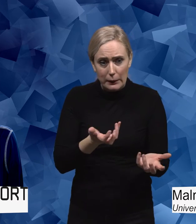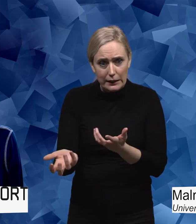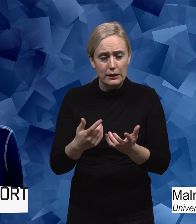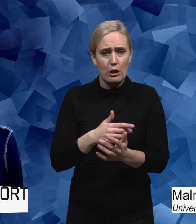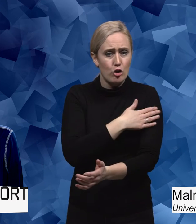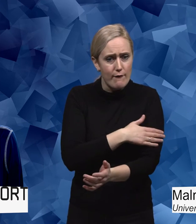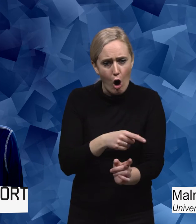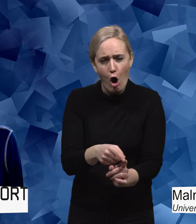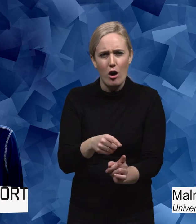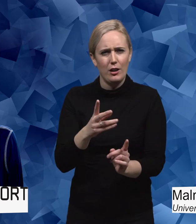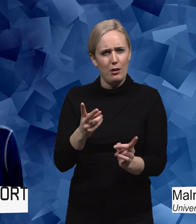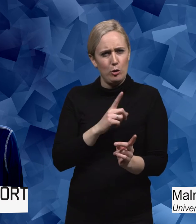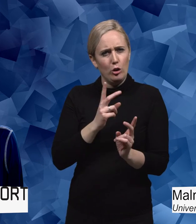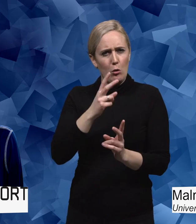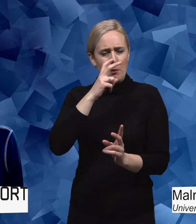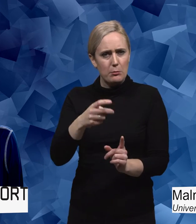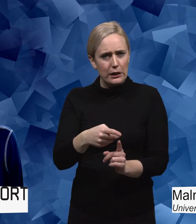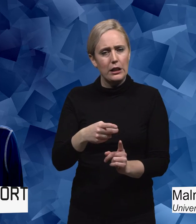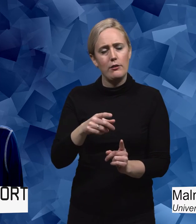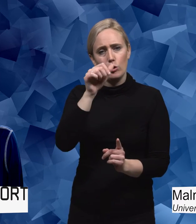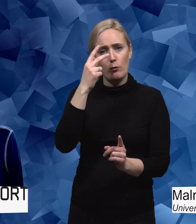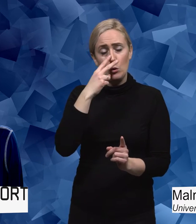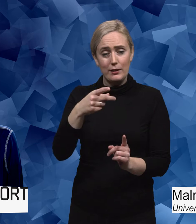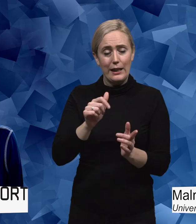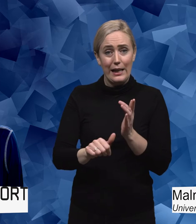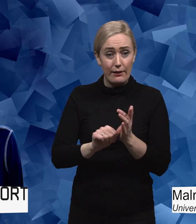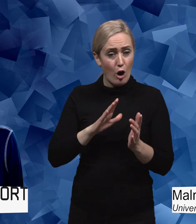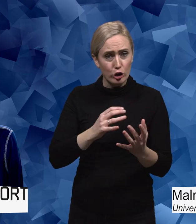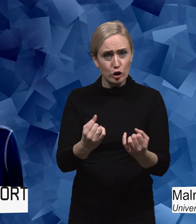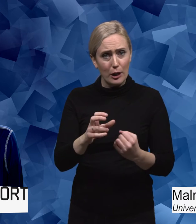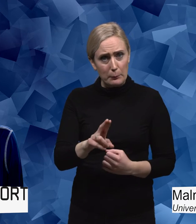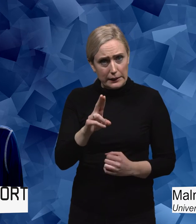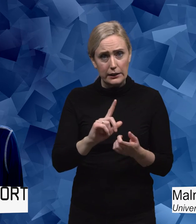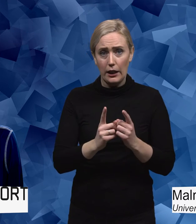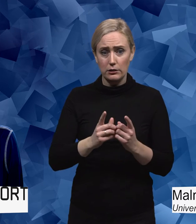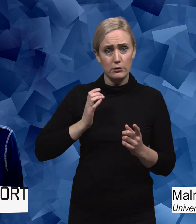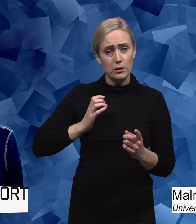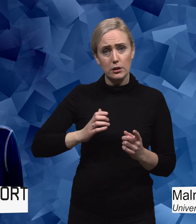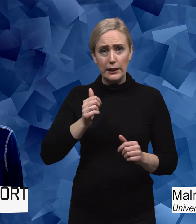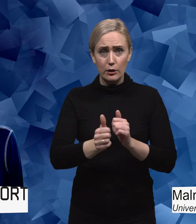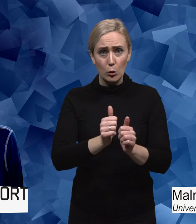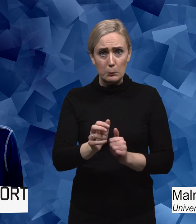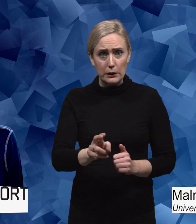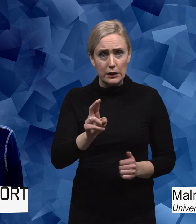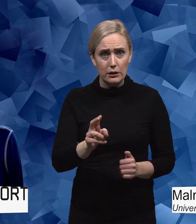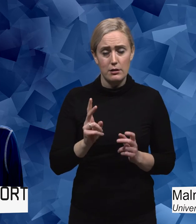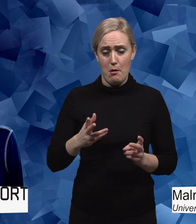se att eleverna faktiskt har styrkor och att de kanske då har ett idrottsintresse som mina unga från